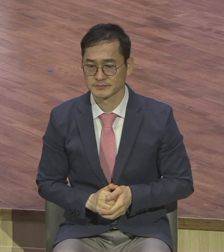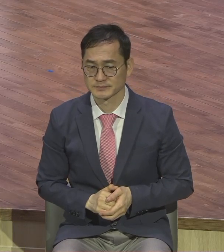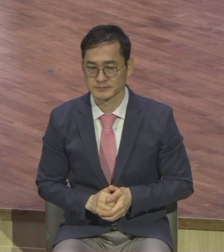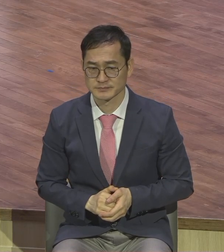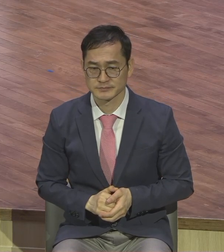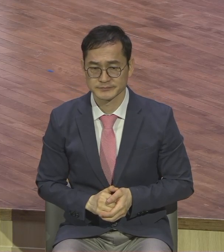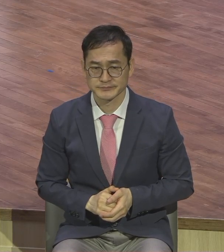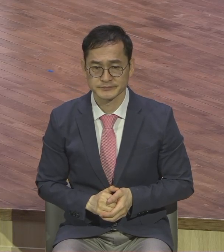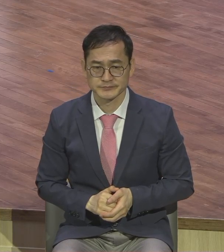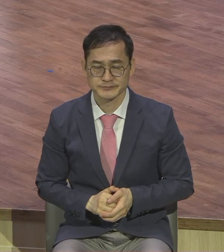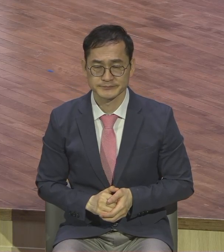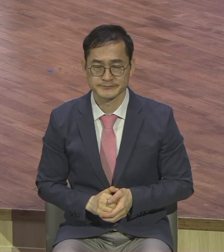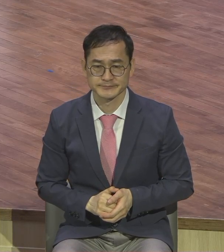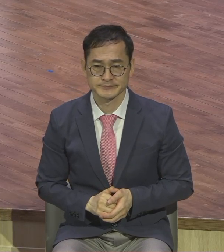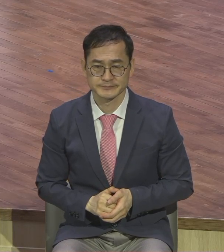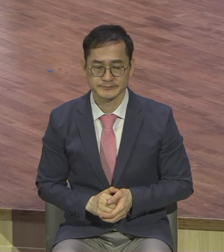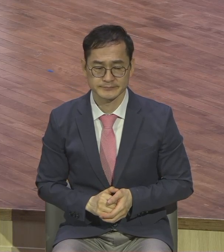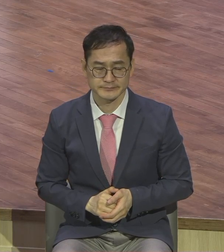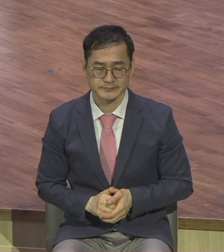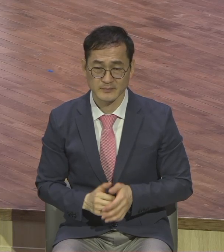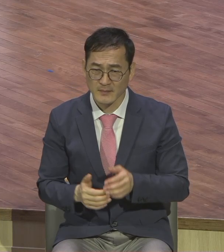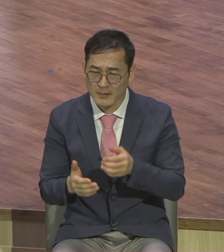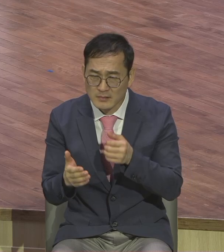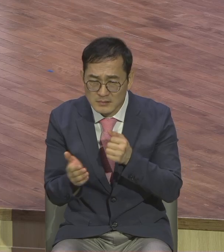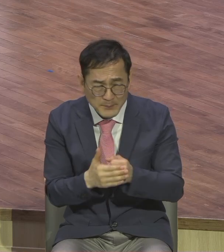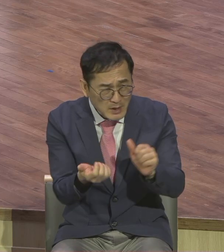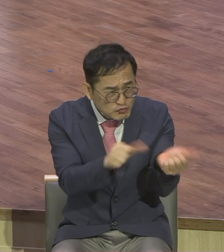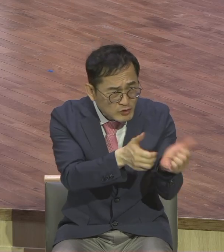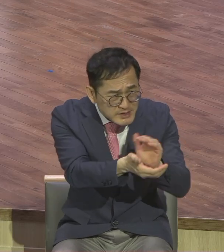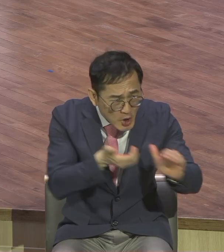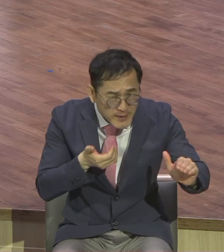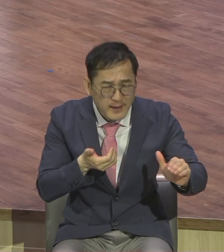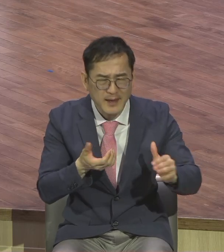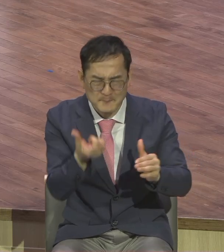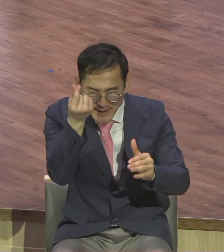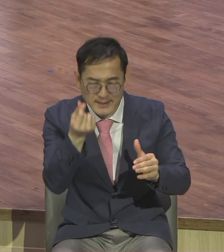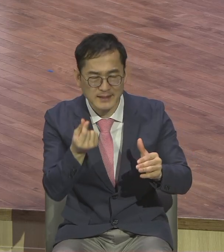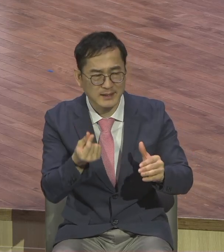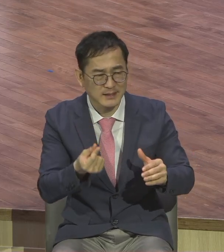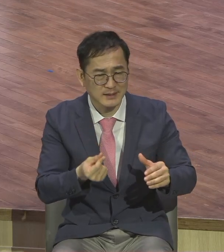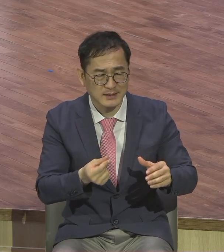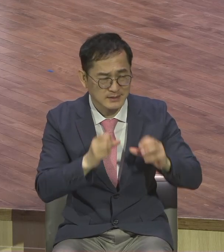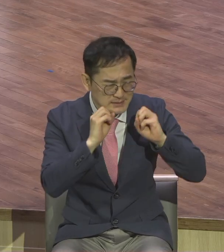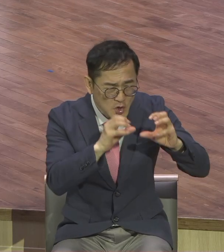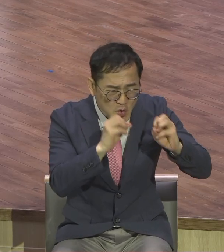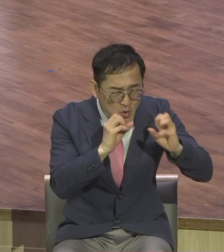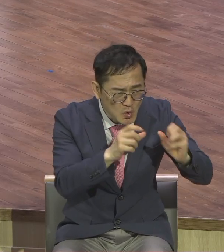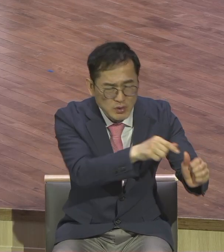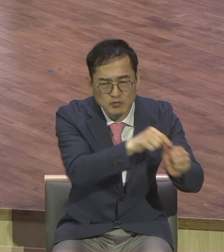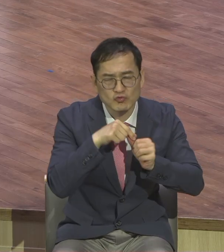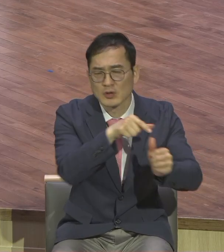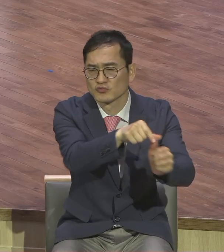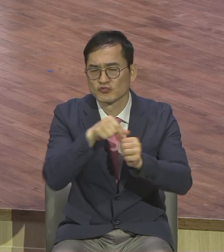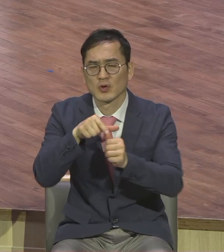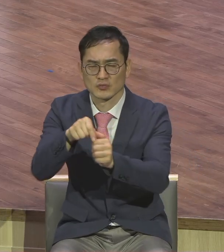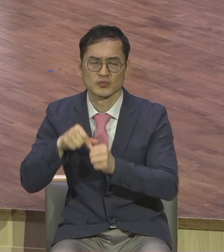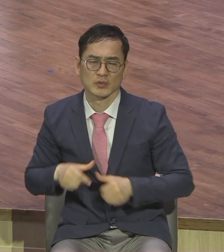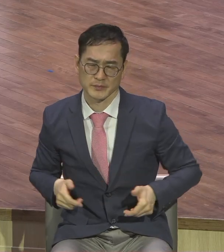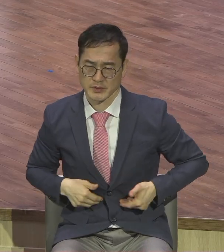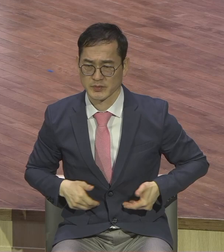그렇기 때문에 우리는 시급한 마음으로 현장에서 빨리 생명 살려내야 돼요. 시급한 마음으로